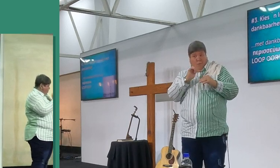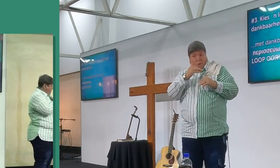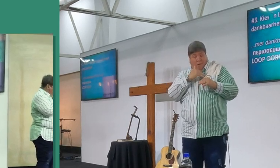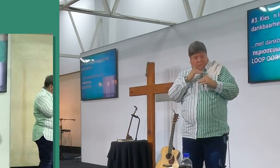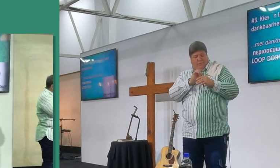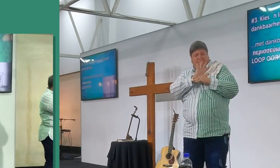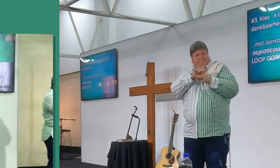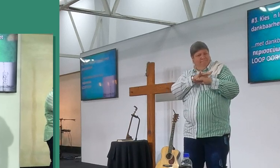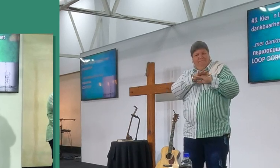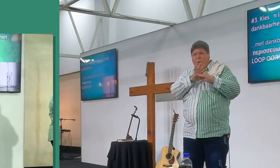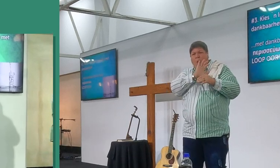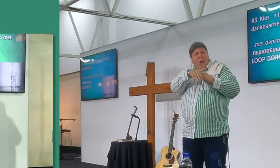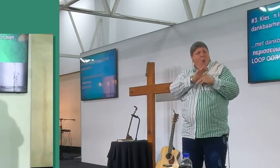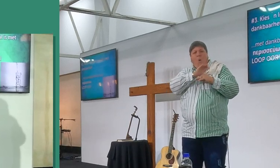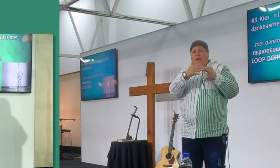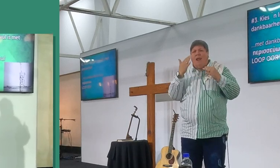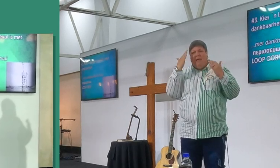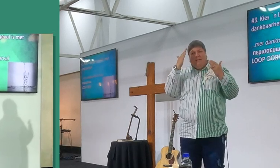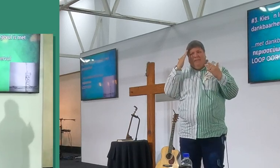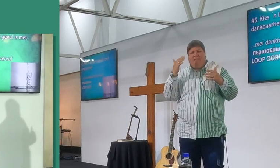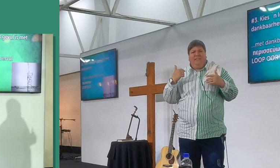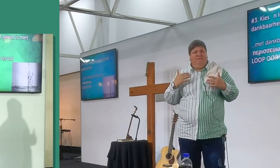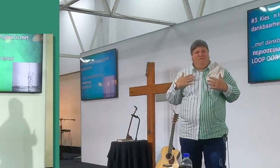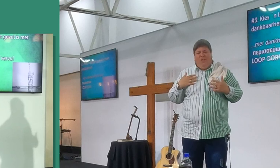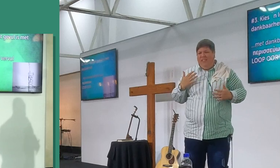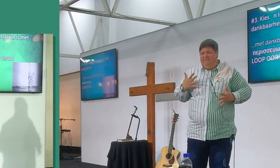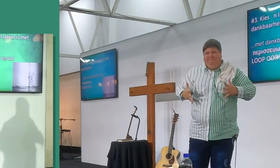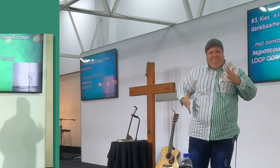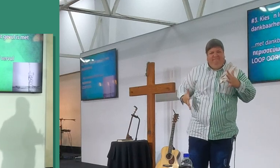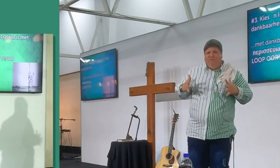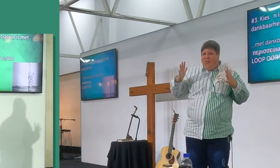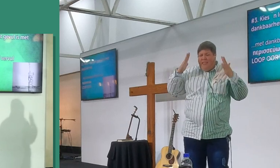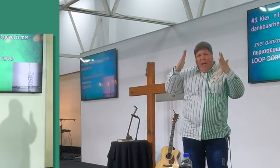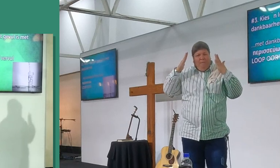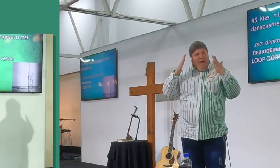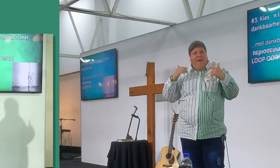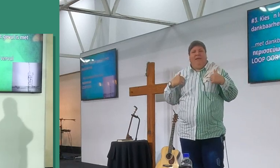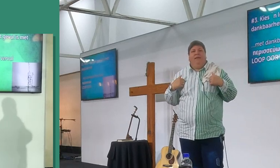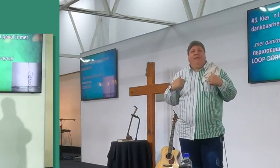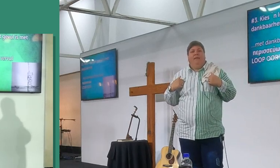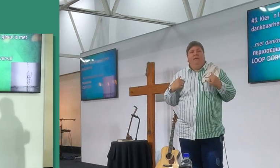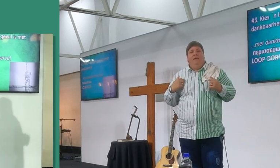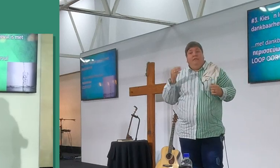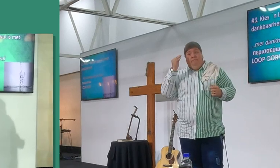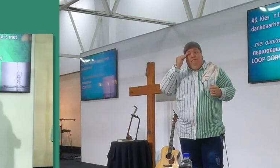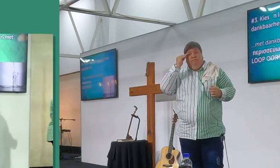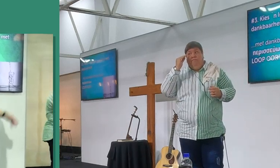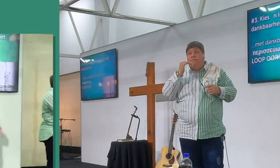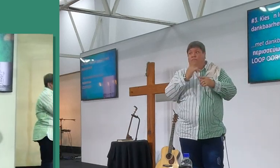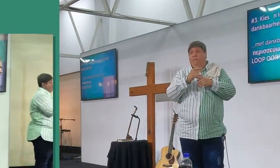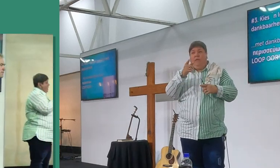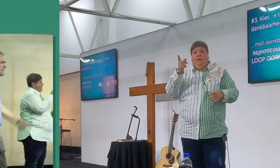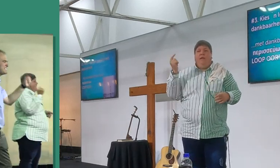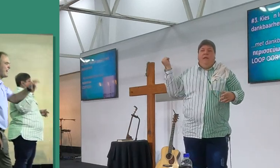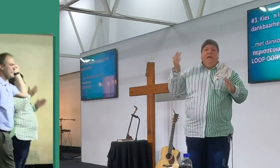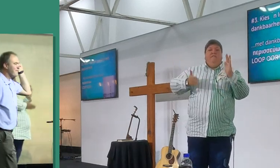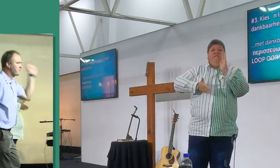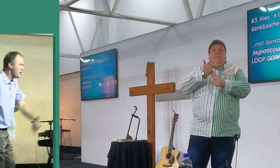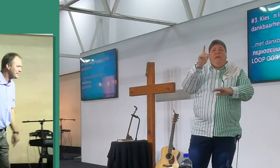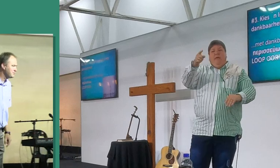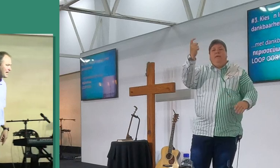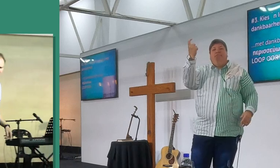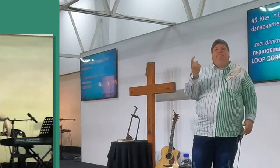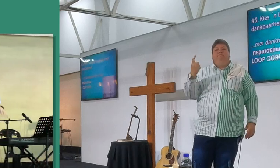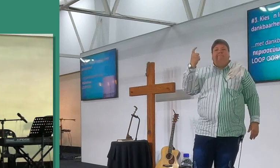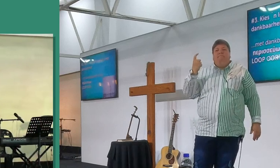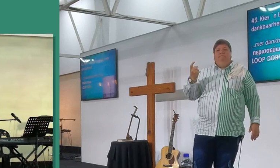dankbaarheid loop oor, as ek voorby jou stap, dan loop ek sproes sproes sproes dier jou dankbaarheid, nou, sit dit nou een pinkje in jou kop, as ek voorby jou stap, en jy sê nie een